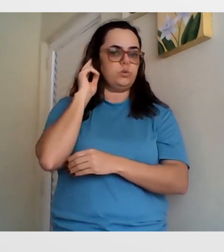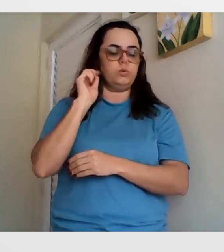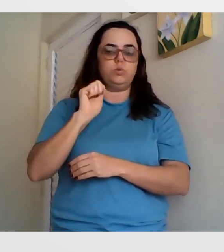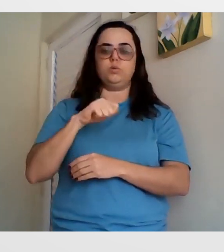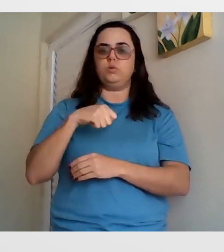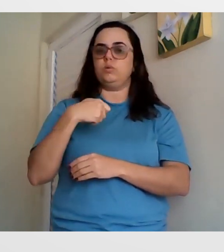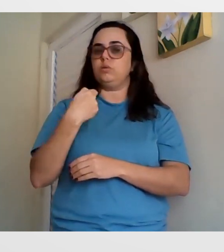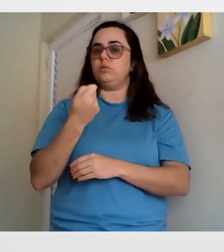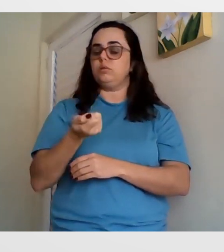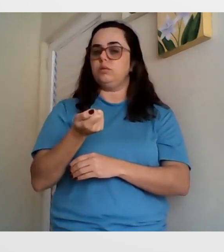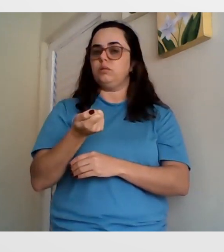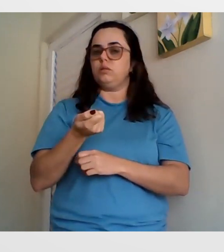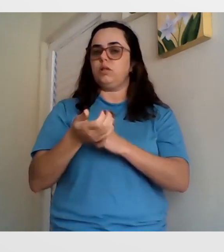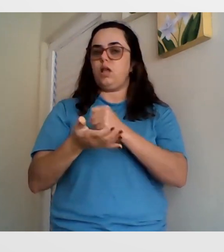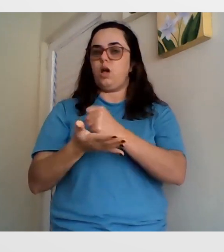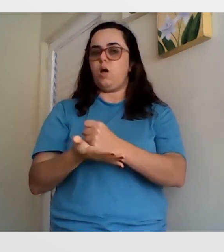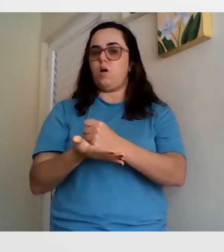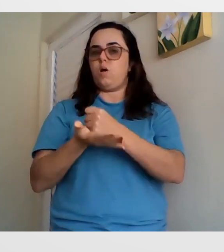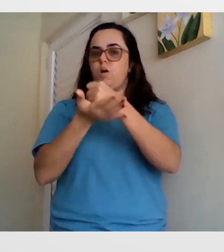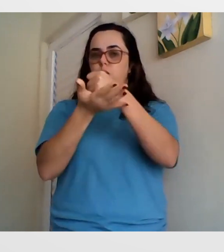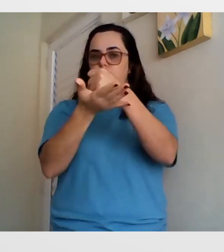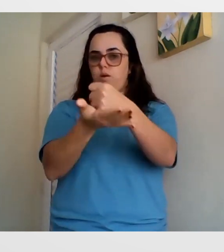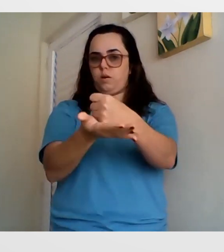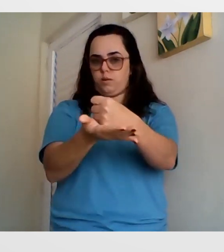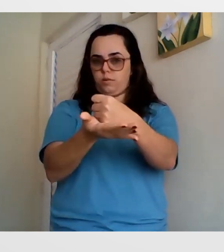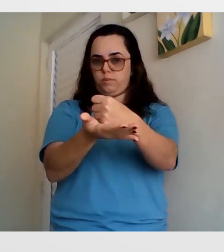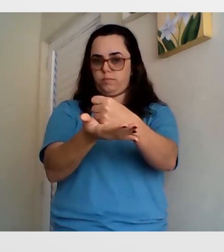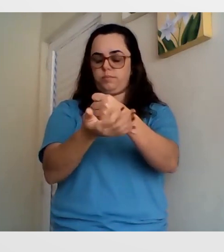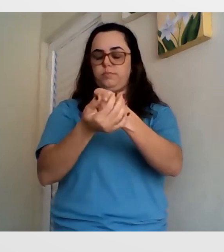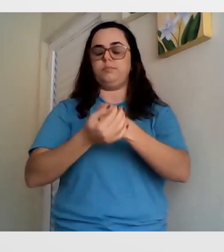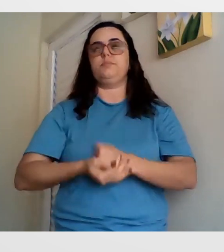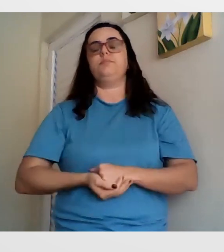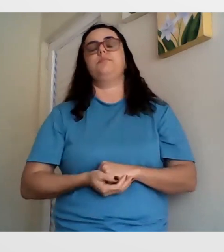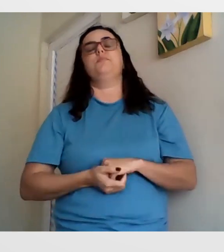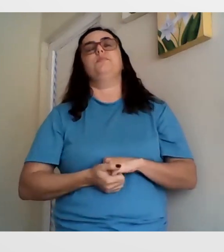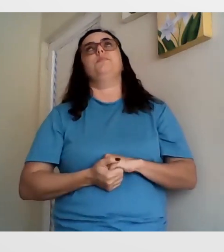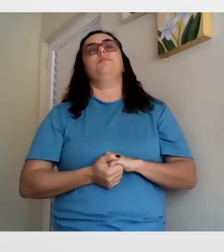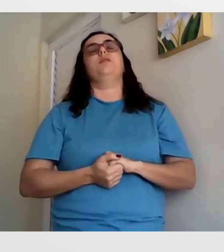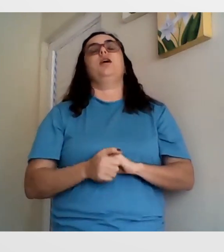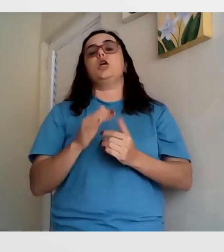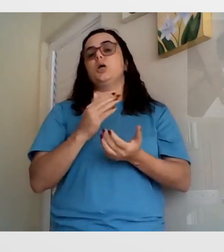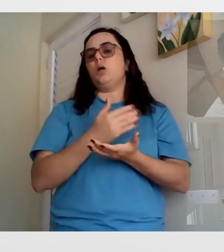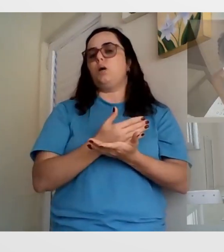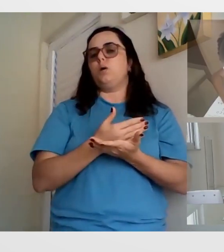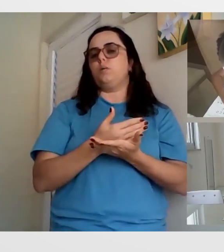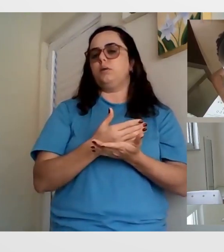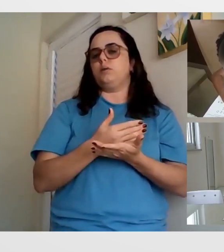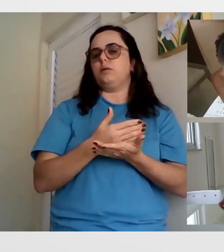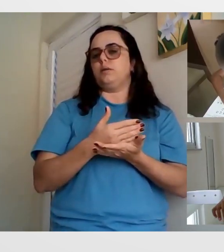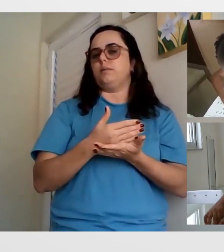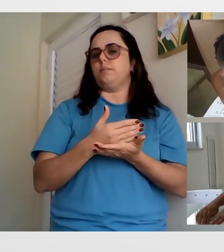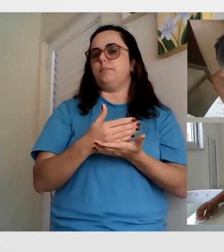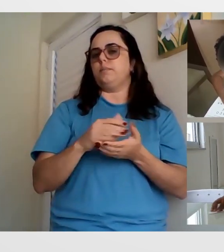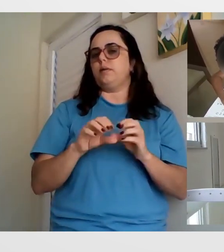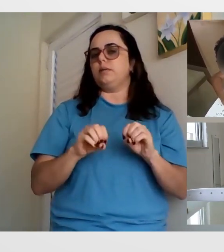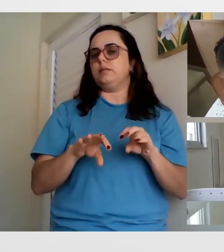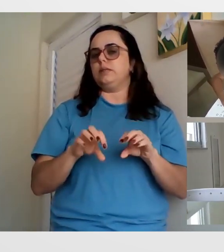E ajudando os surdos a se desenvolverem na Libras também. Foi então que eu comecei a